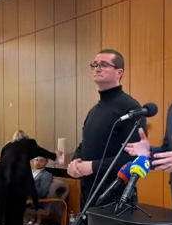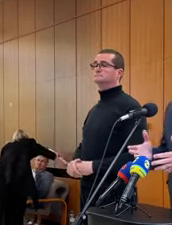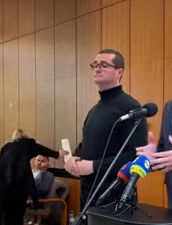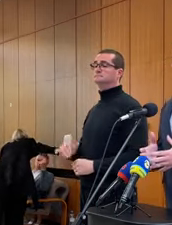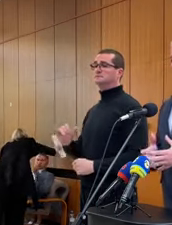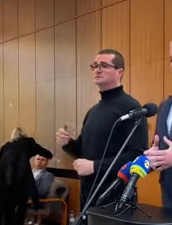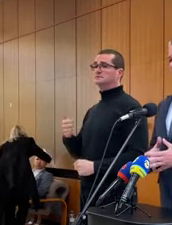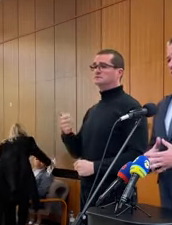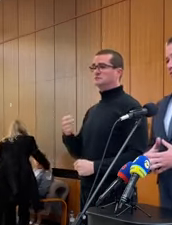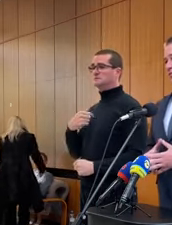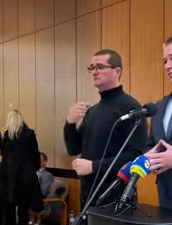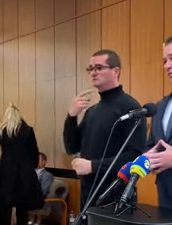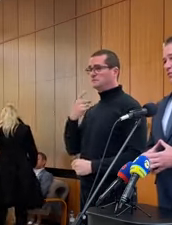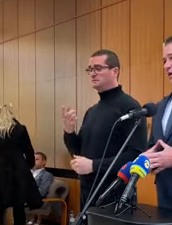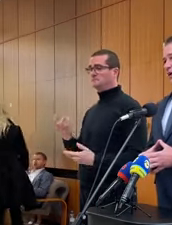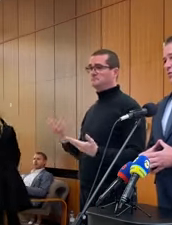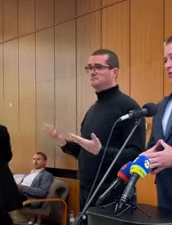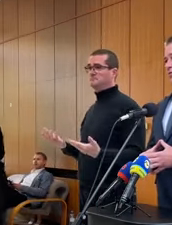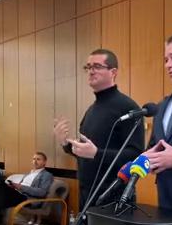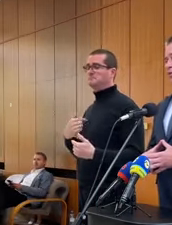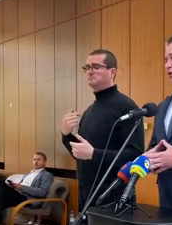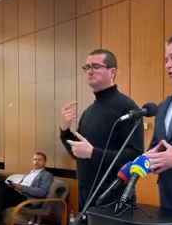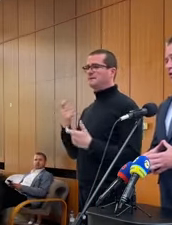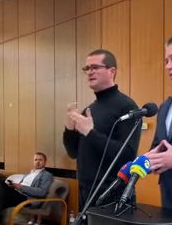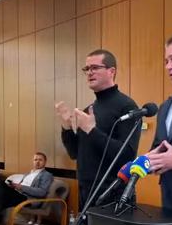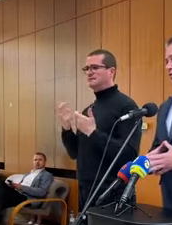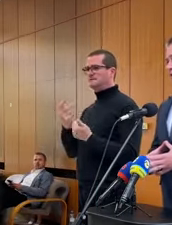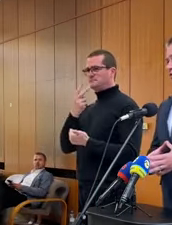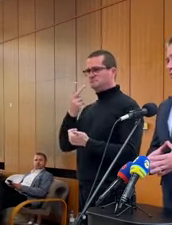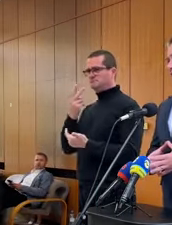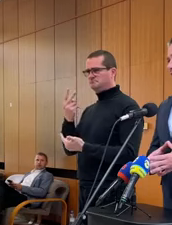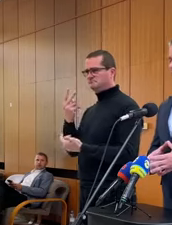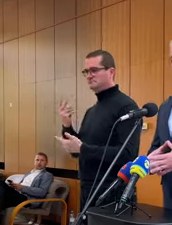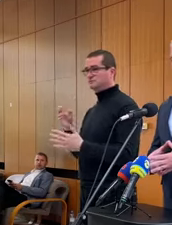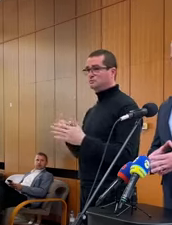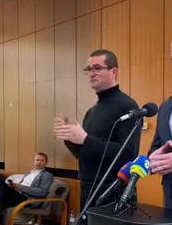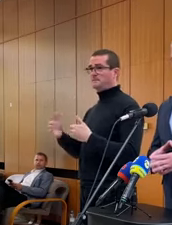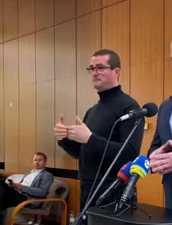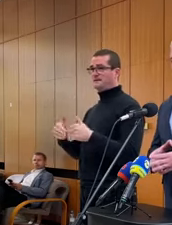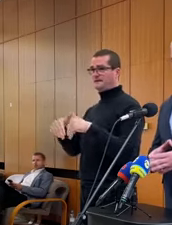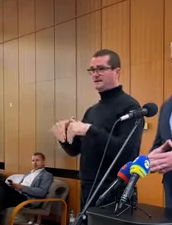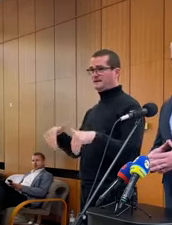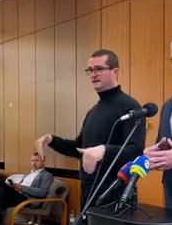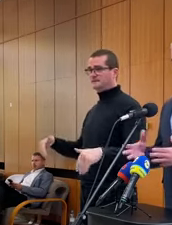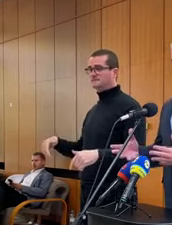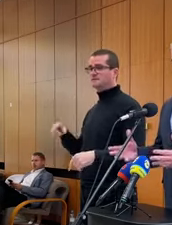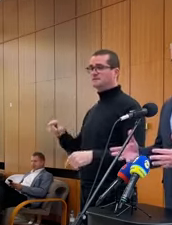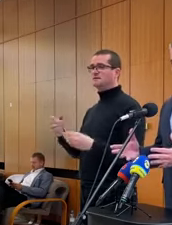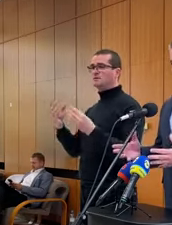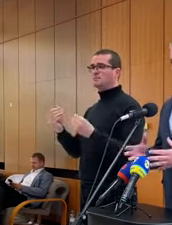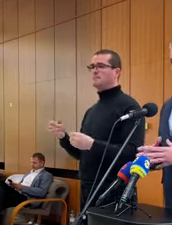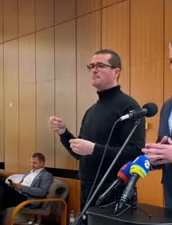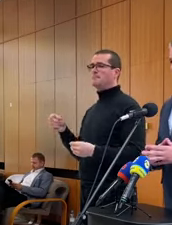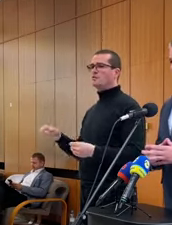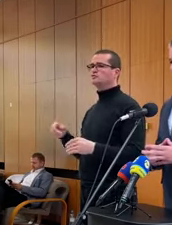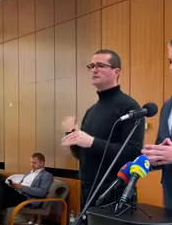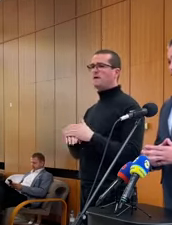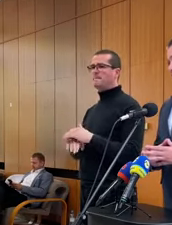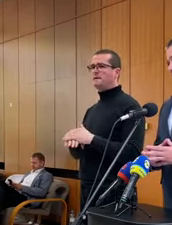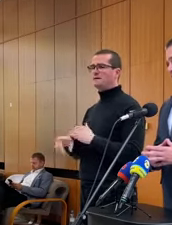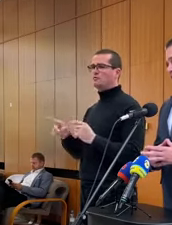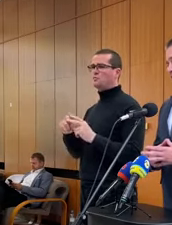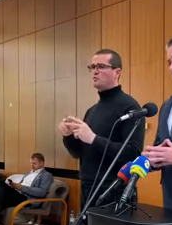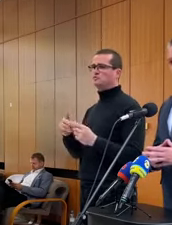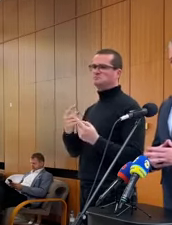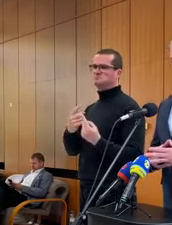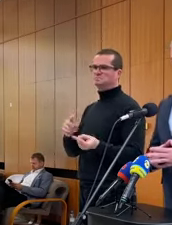Takže ešte raz, my samozrejme monitorujeme situáciu pri hraniciach. Ten počet migrantov sa